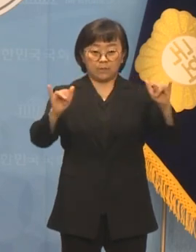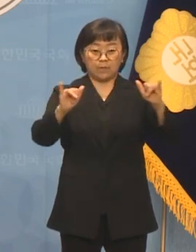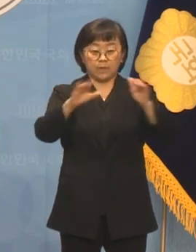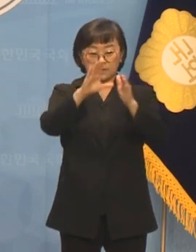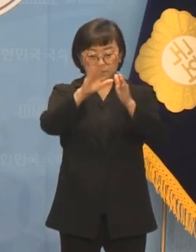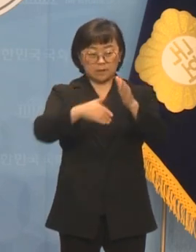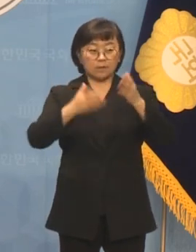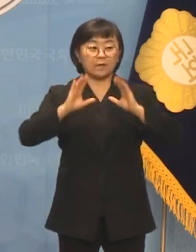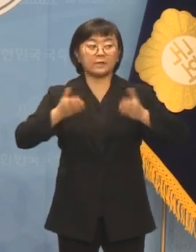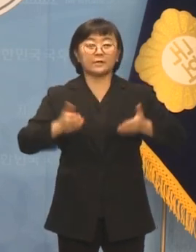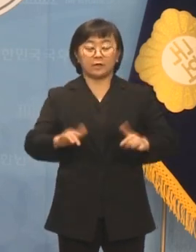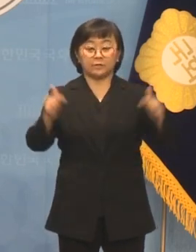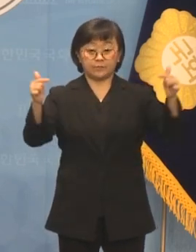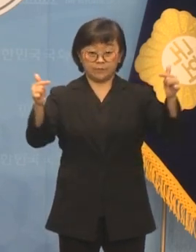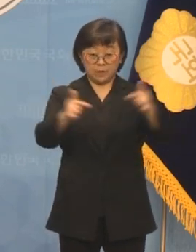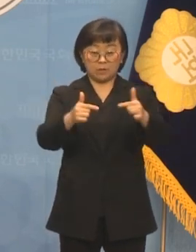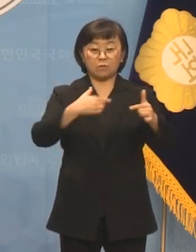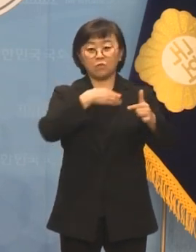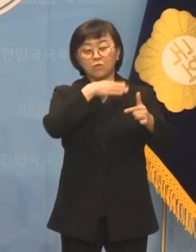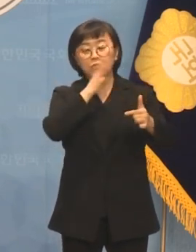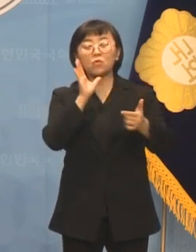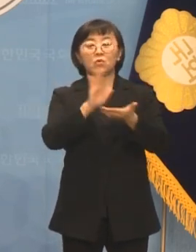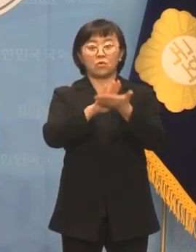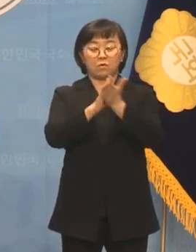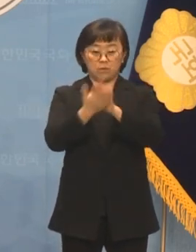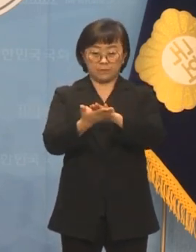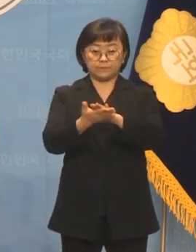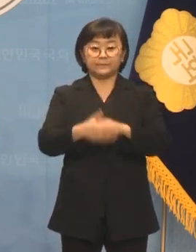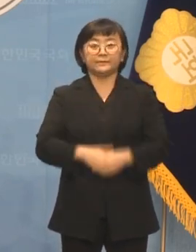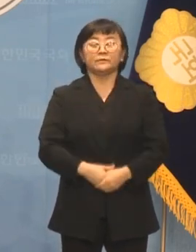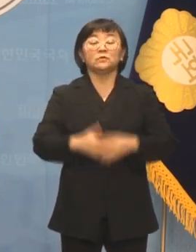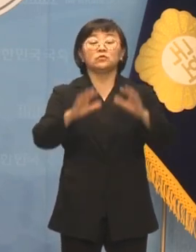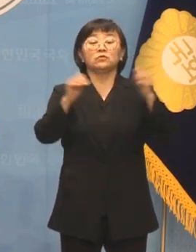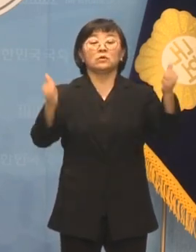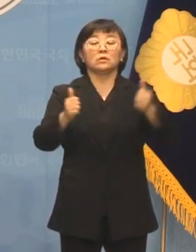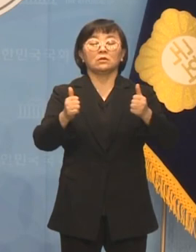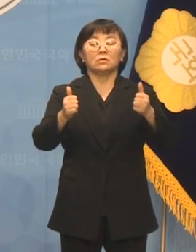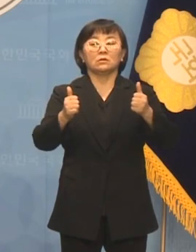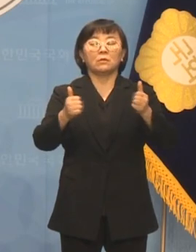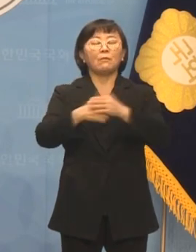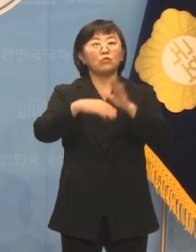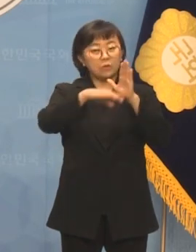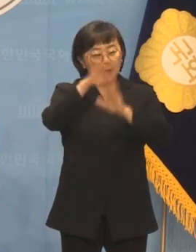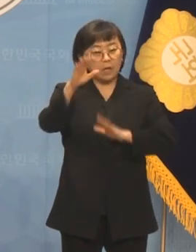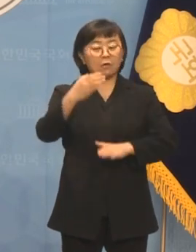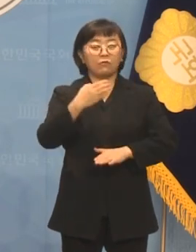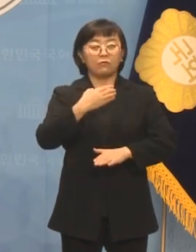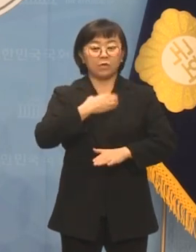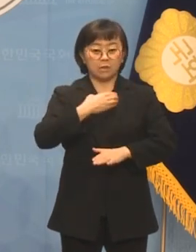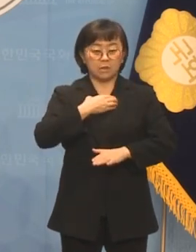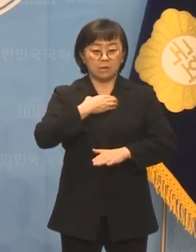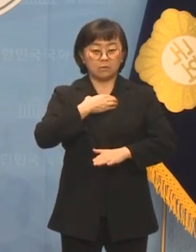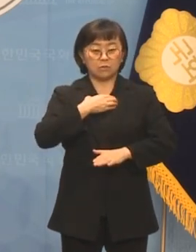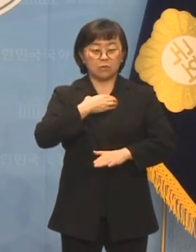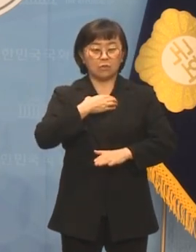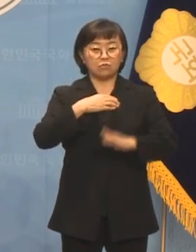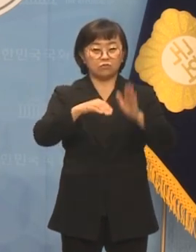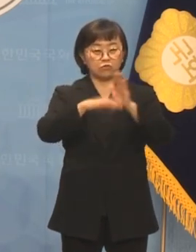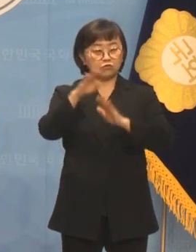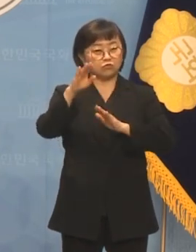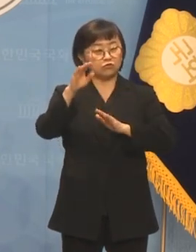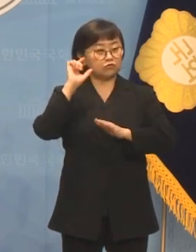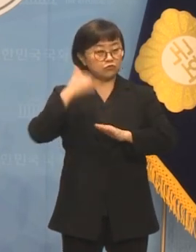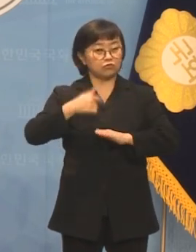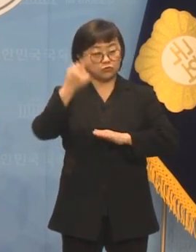저출산 그리고 노령화 북핵 위기 및 북중러에 이미 시작됐거나